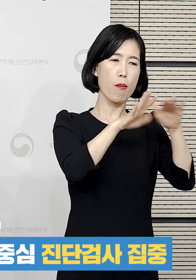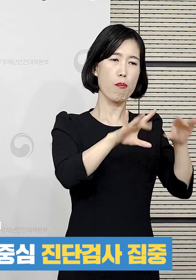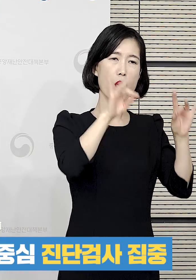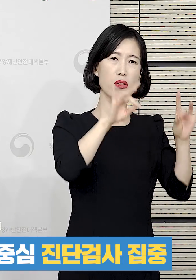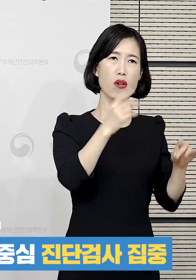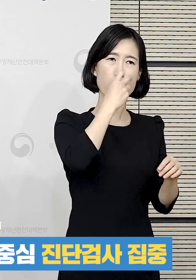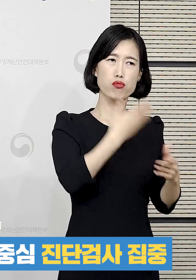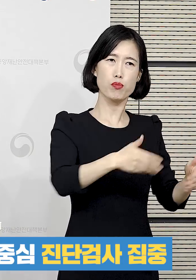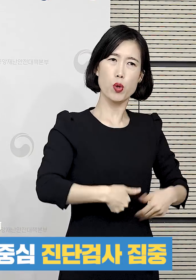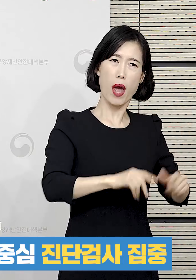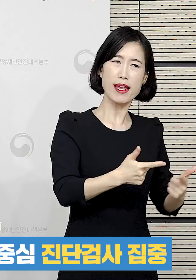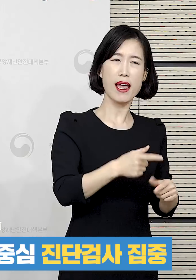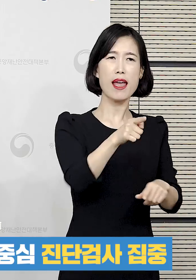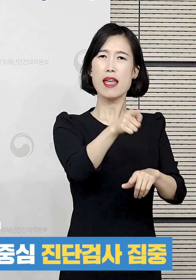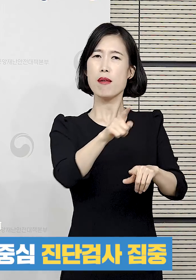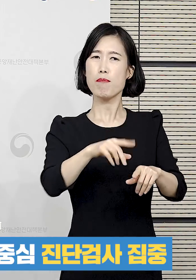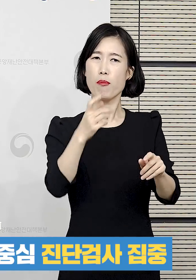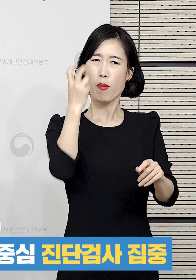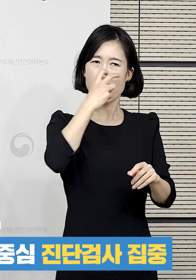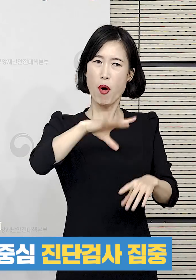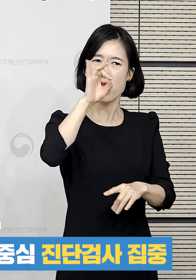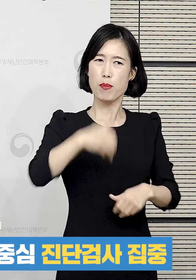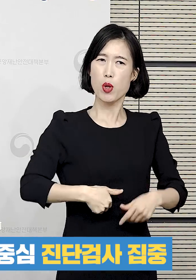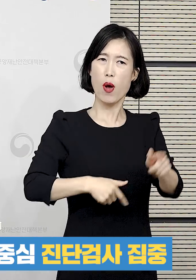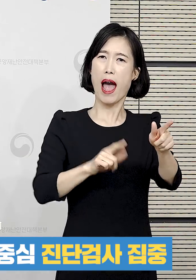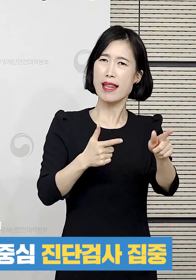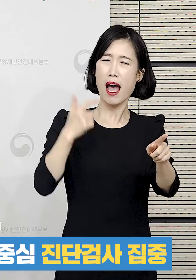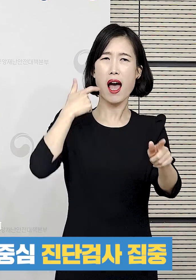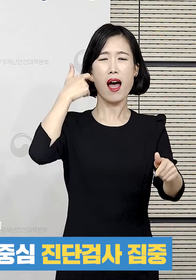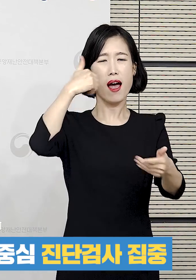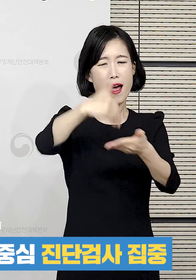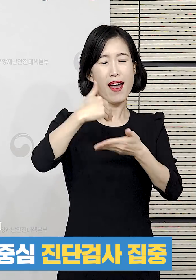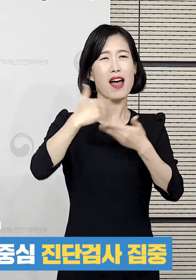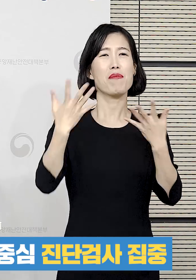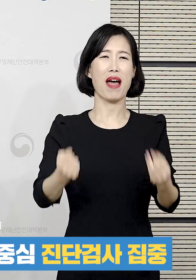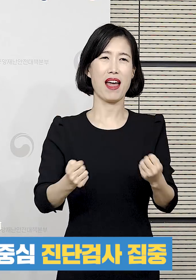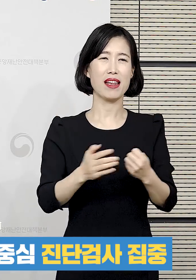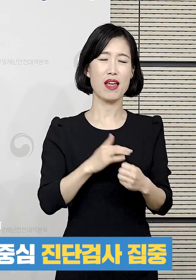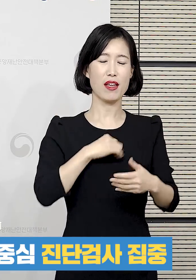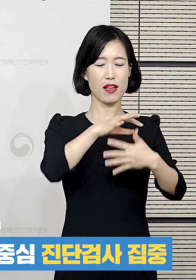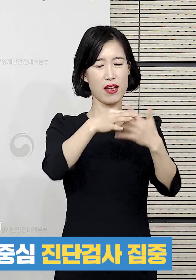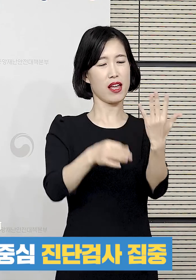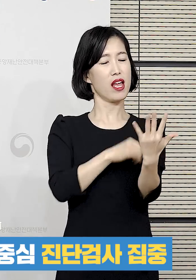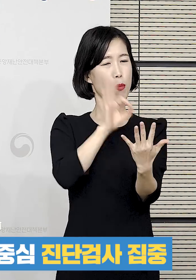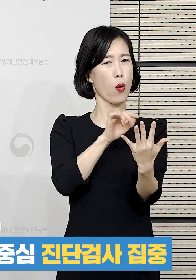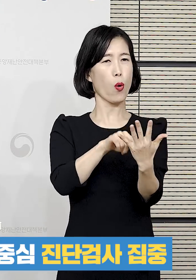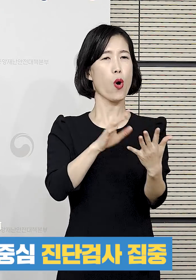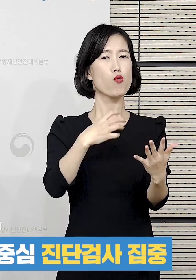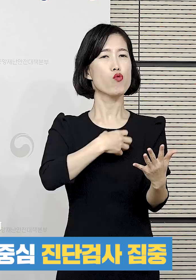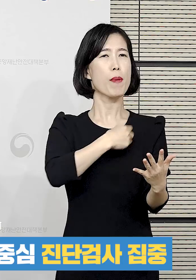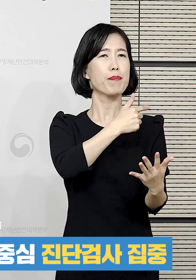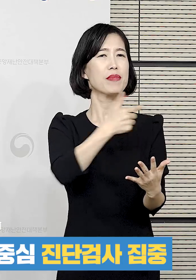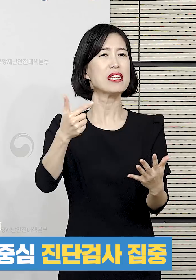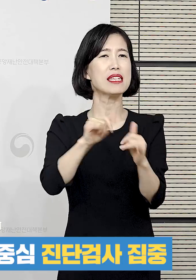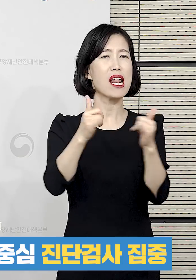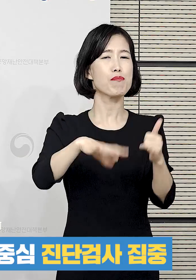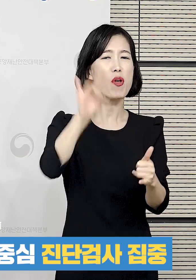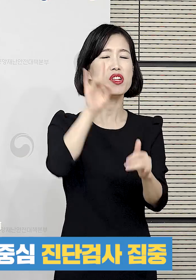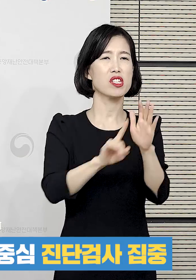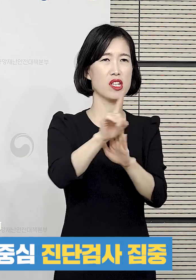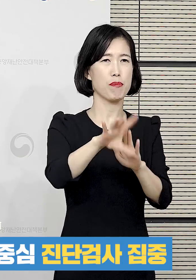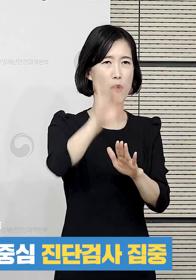위험지역 종사자들에 대한 전수검사가 필요하지 않느냐 등등의 건의들에 대해서 제가 계속 위험도를 평가하면서